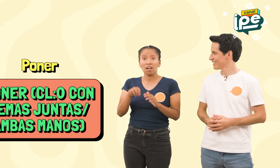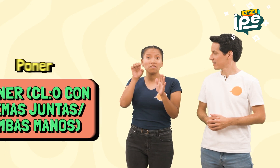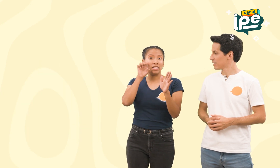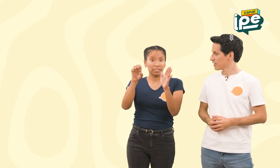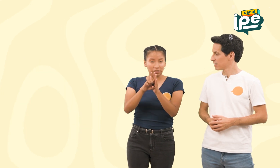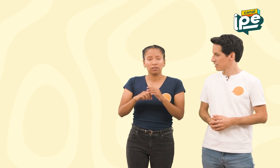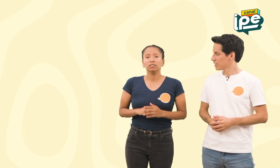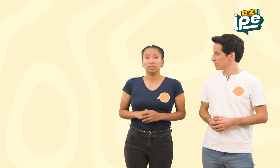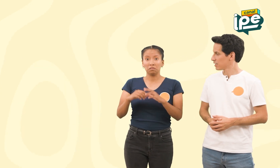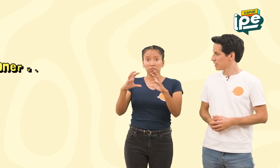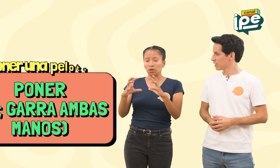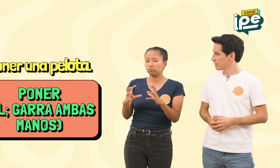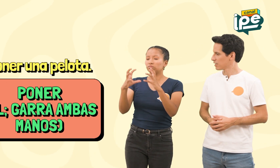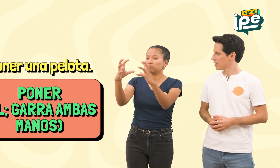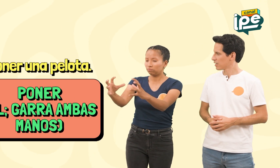Poner una pelota.